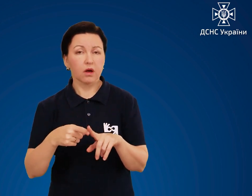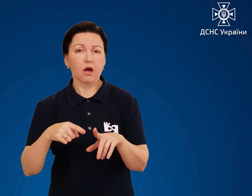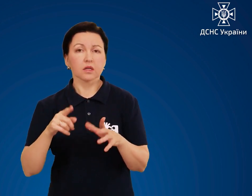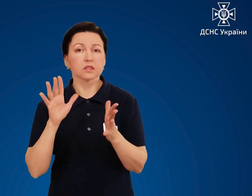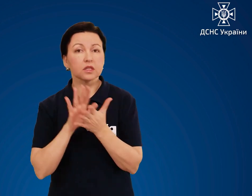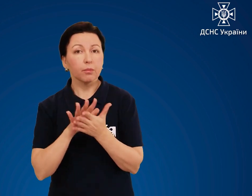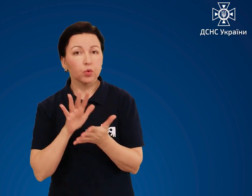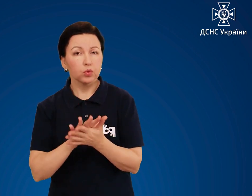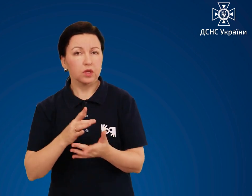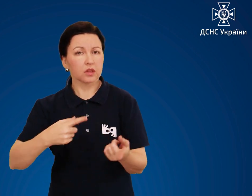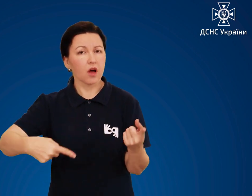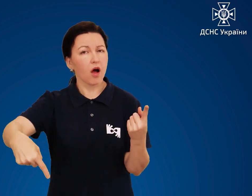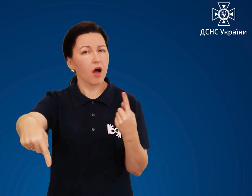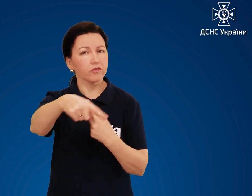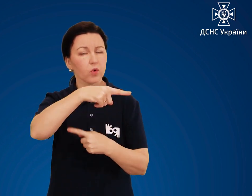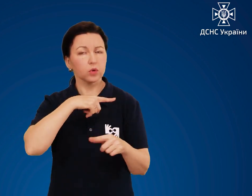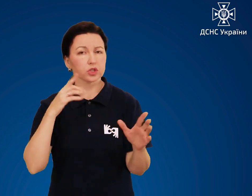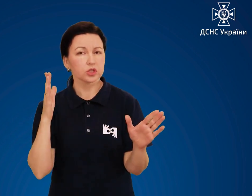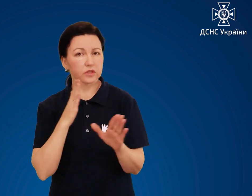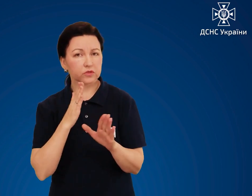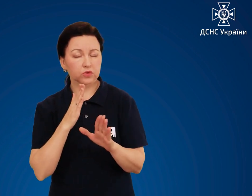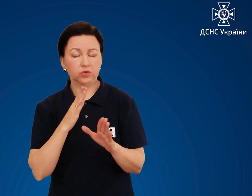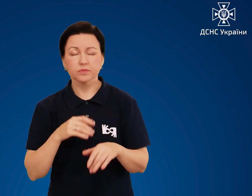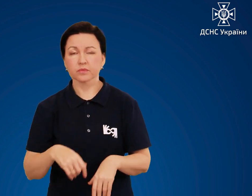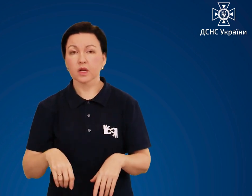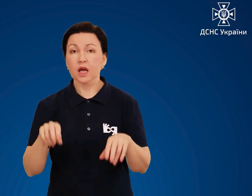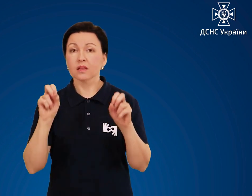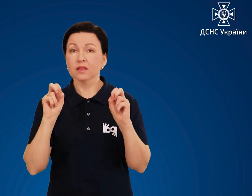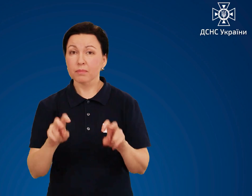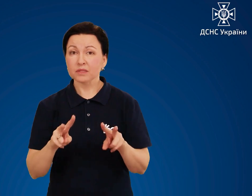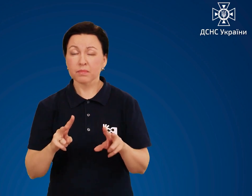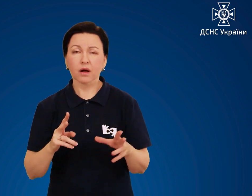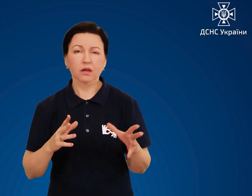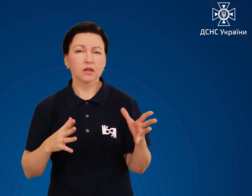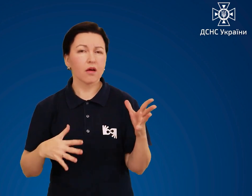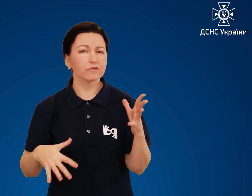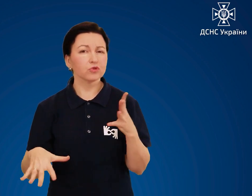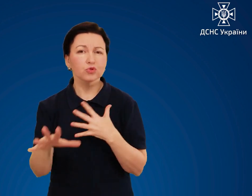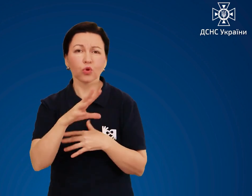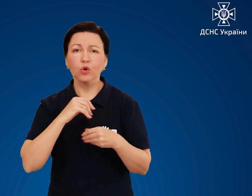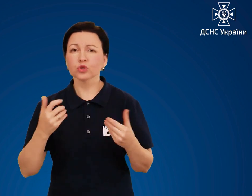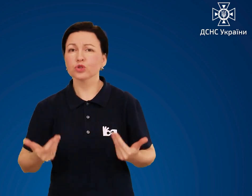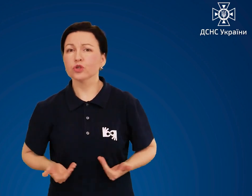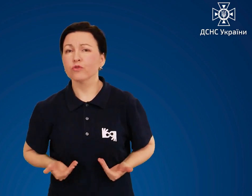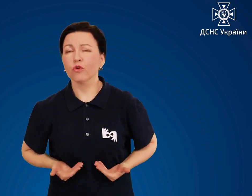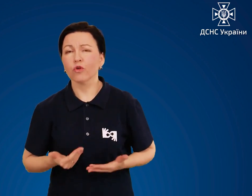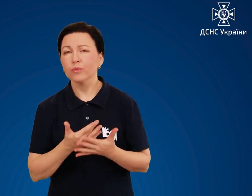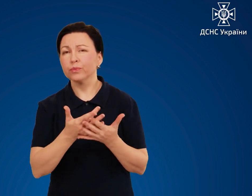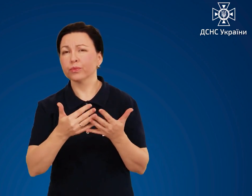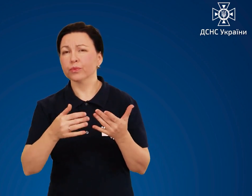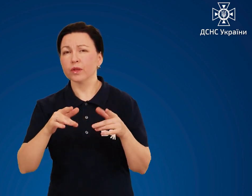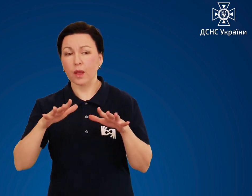середовища. Небезпека для всього живого, що опинилося на забрудненій місцевості.